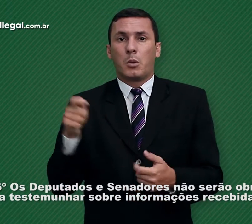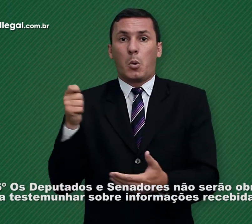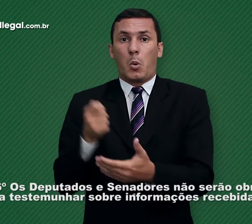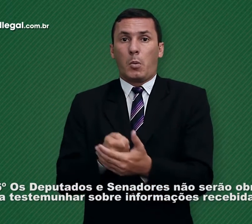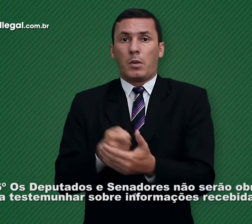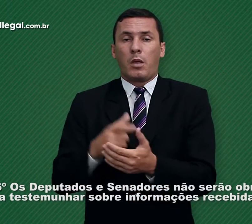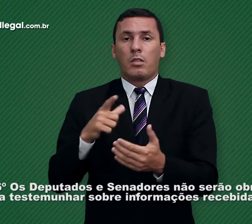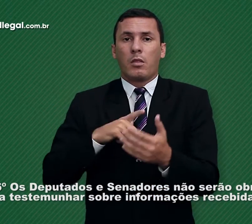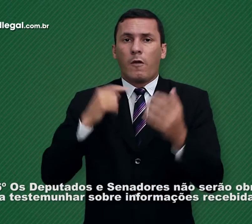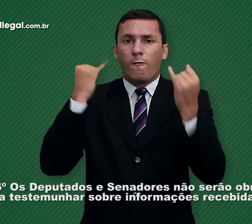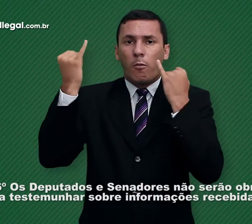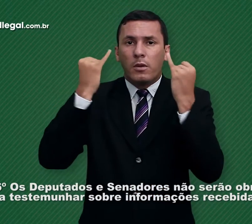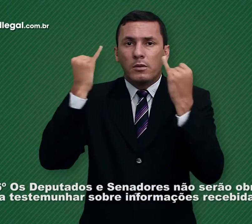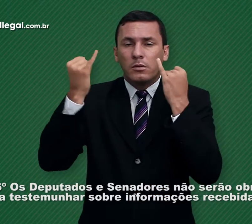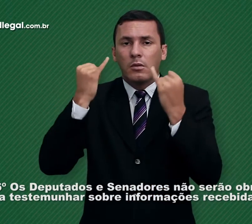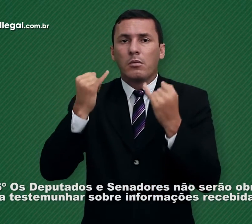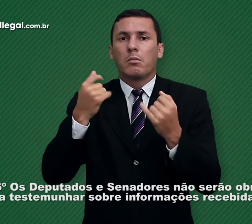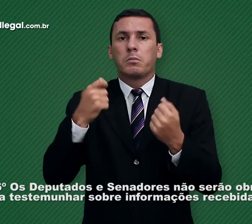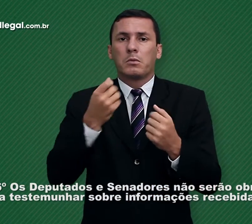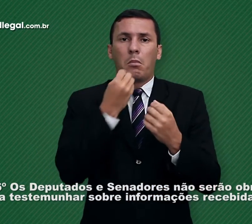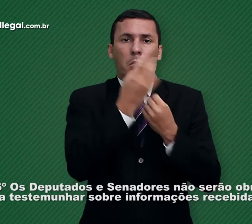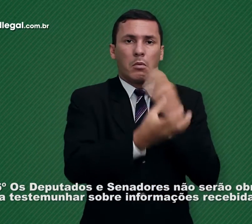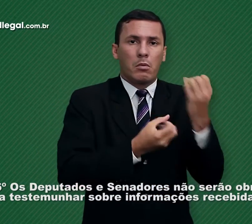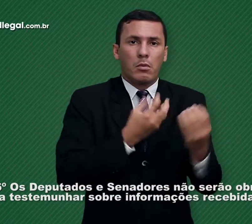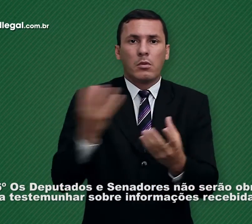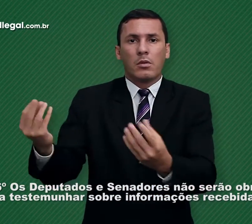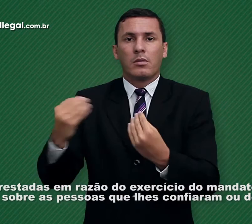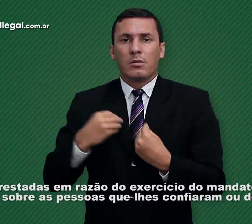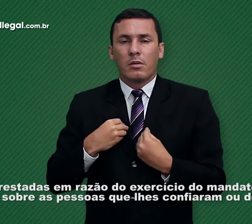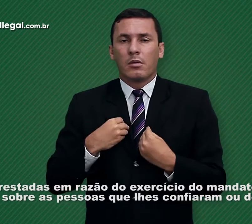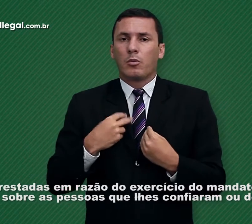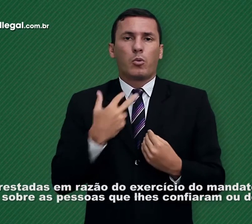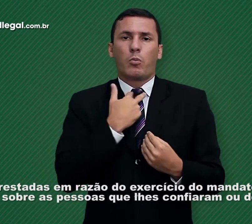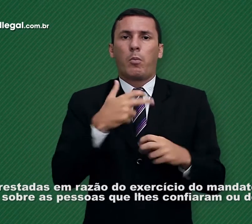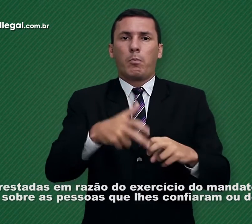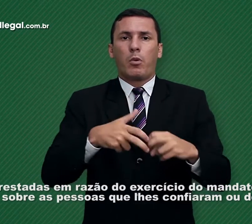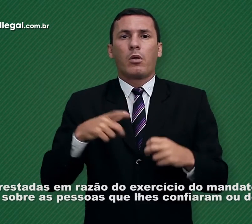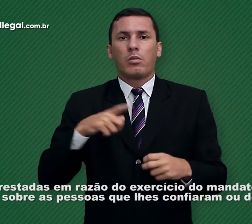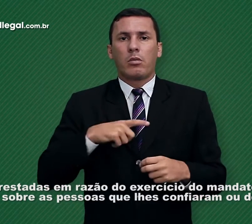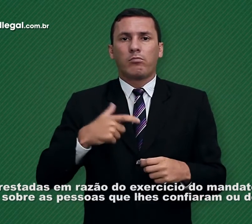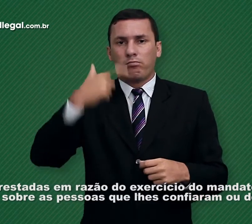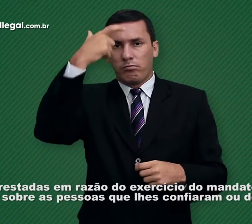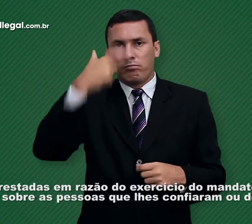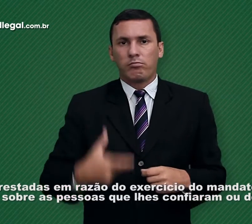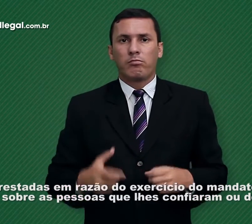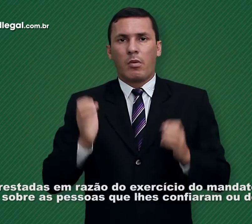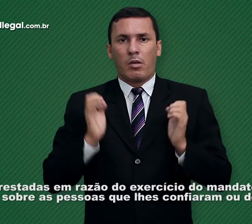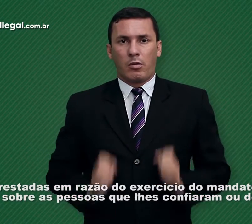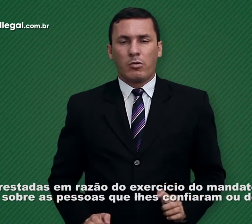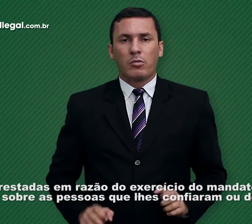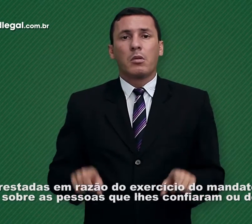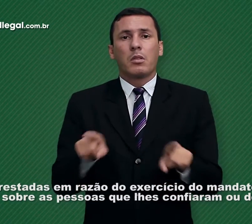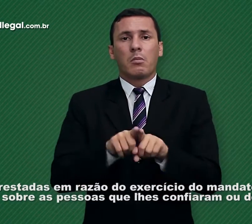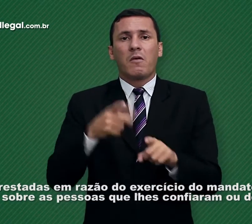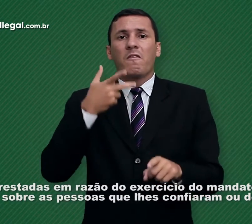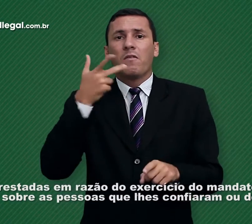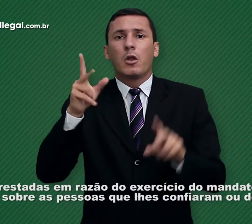obrigados a testemunhar sobre informações recebidas ou prestadas em razão do exercício do mandato,